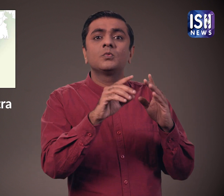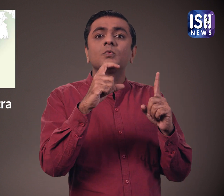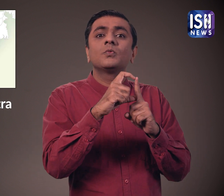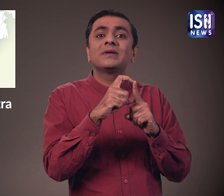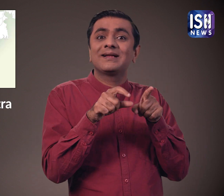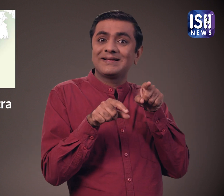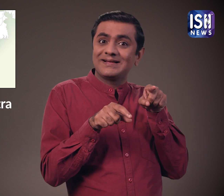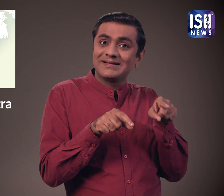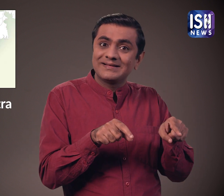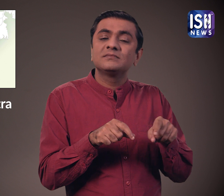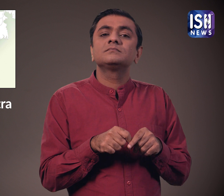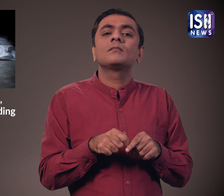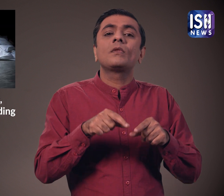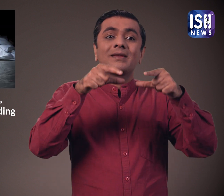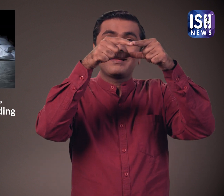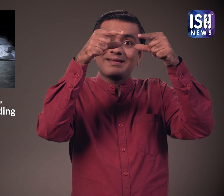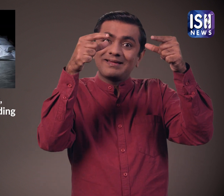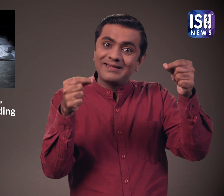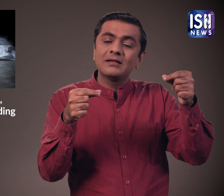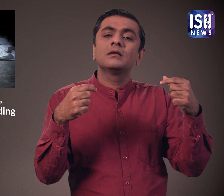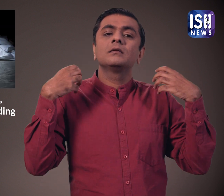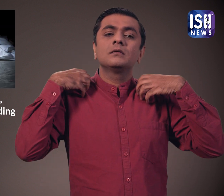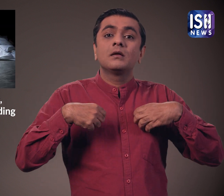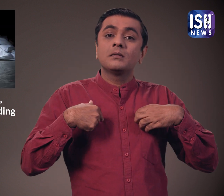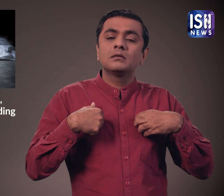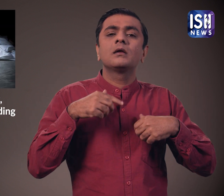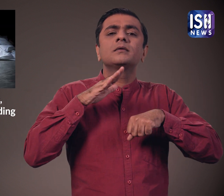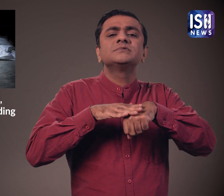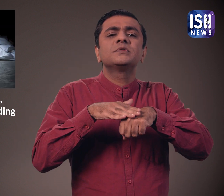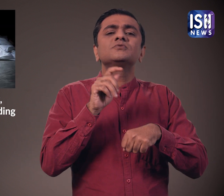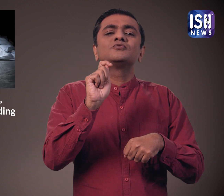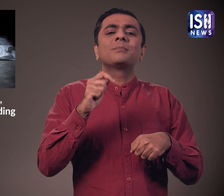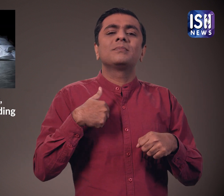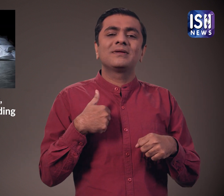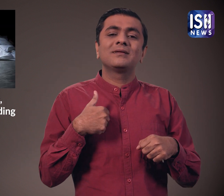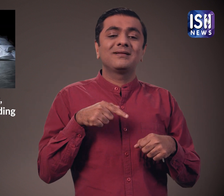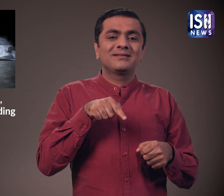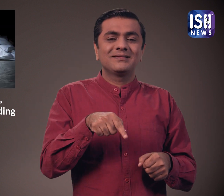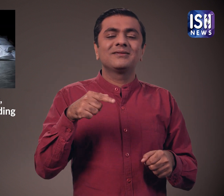इसी तारिक को हुई पाइलट के साथ एक शगस पैरागलाइडिंग करने गया था